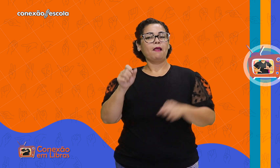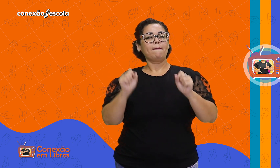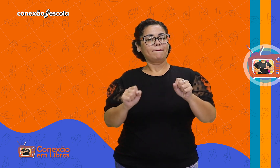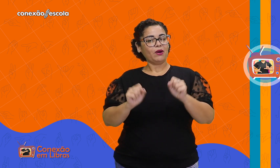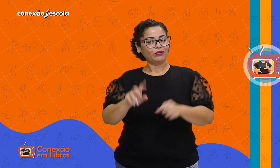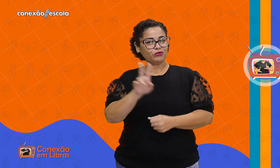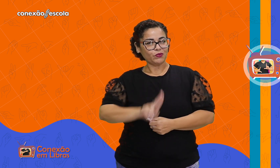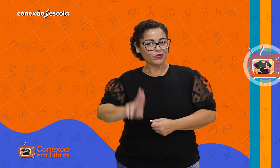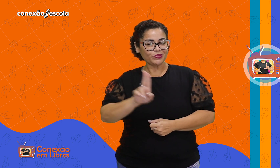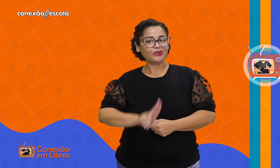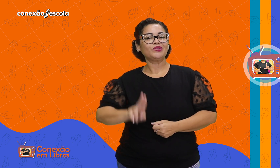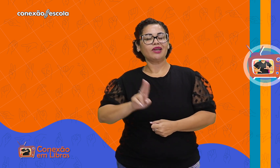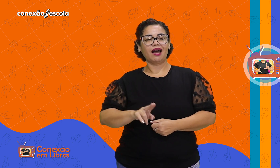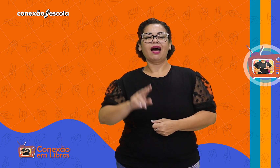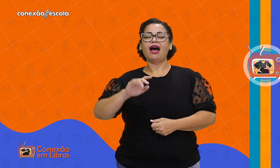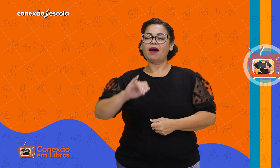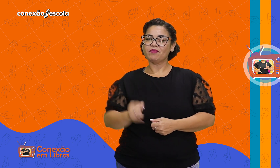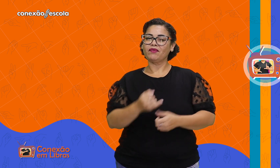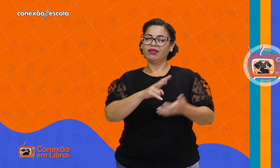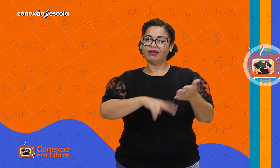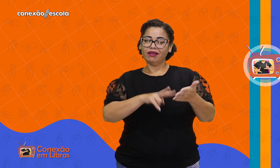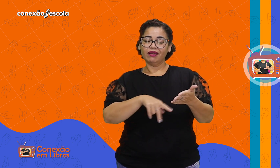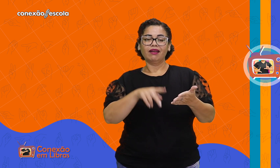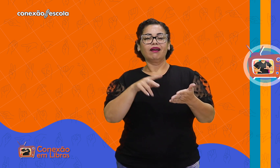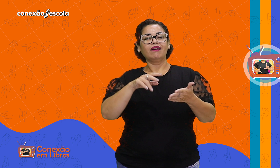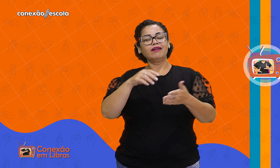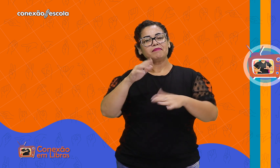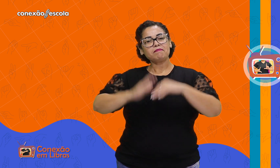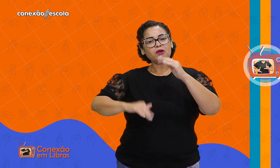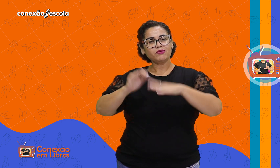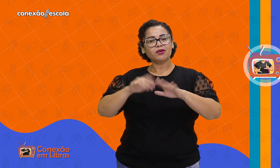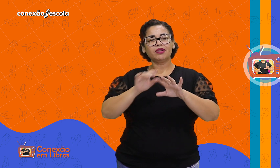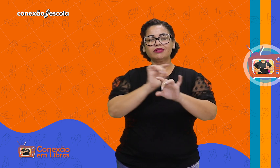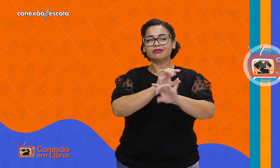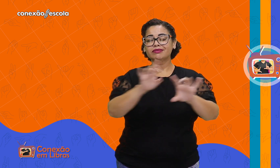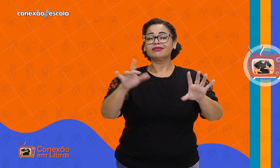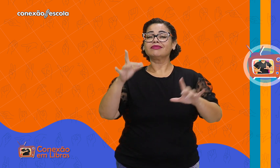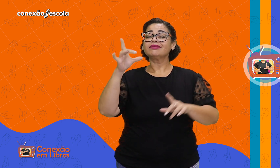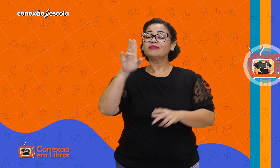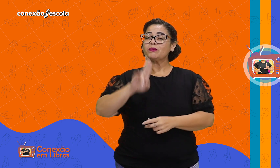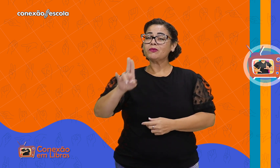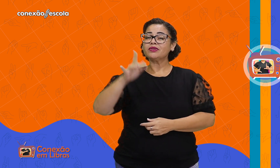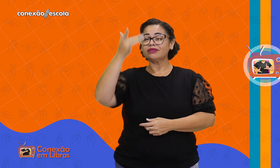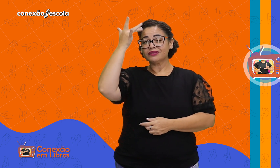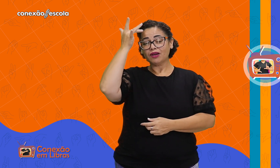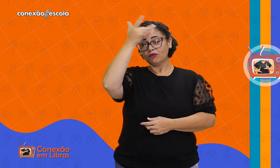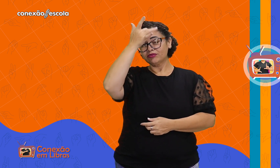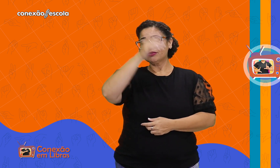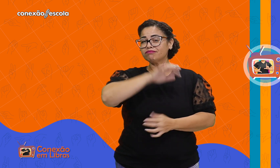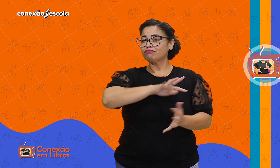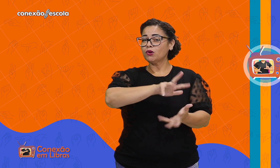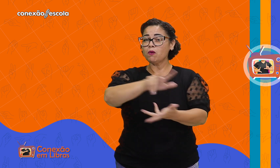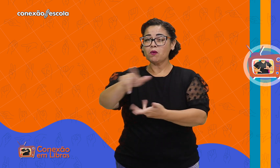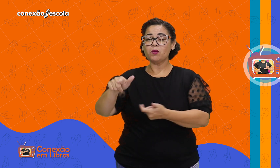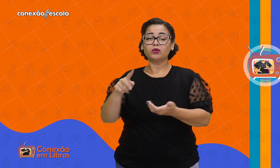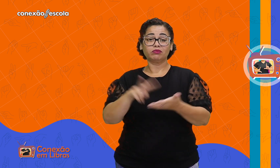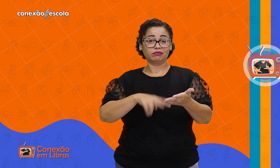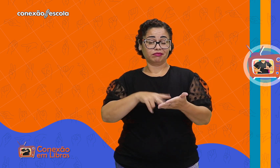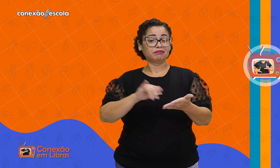APA, e pode ser usada como uma das intervenções por profissionais de saúde mental em todo o mundo.